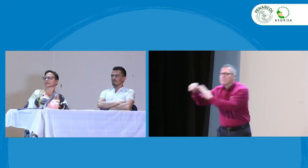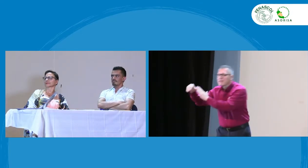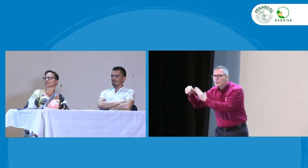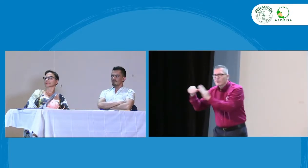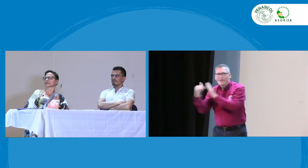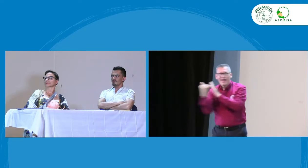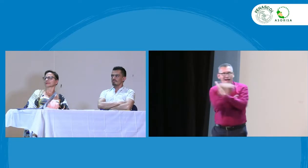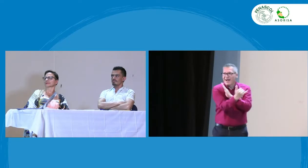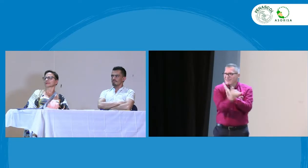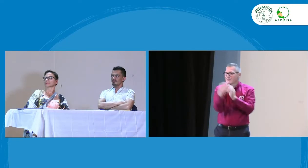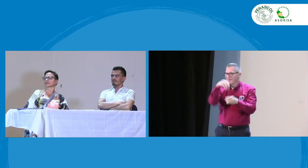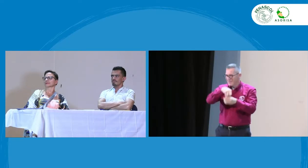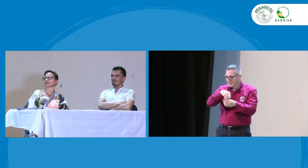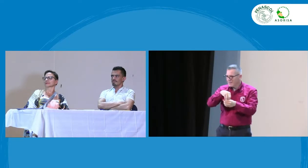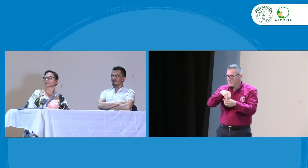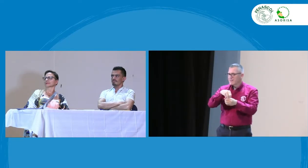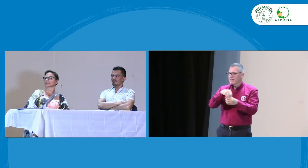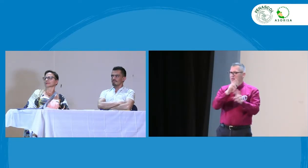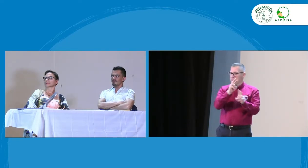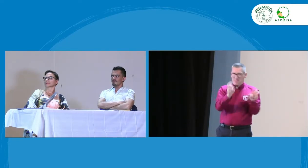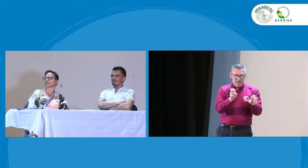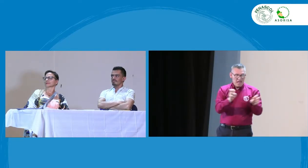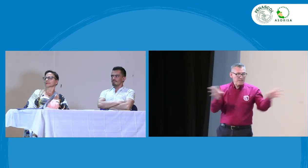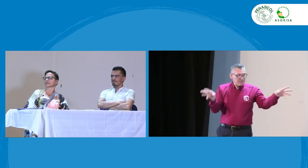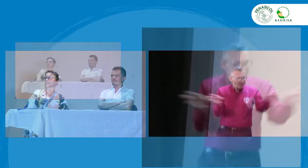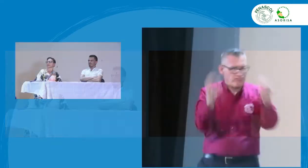Es traductor en la biblioteca Luis Ángel Arango.